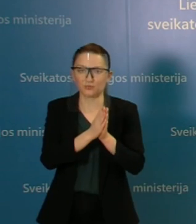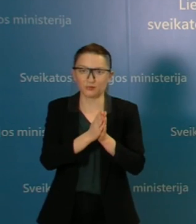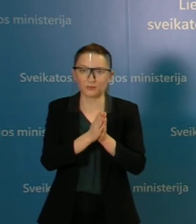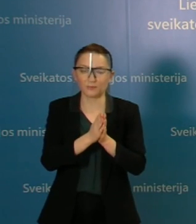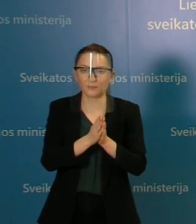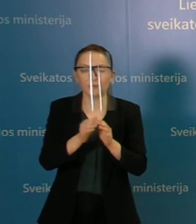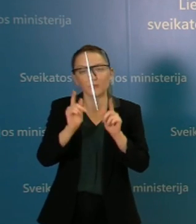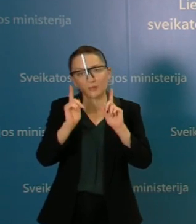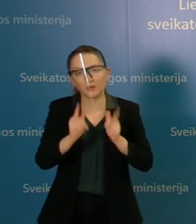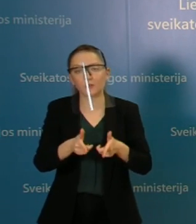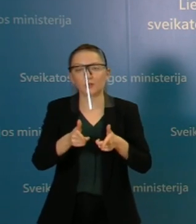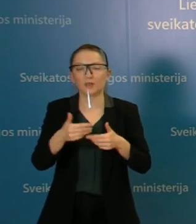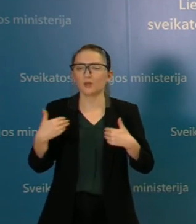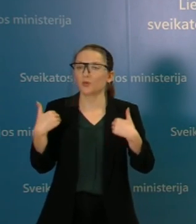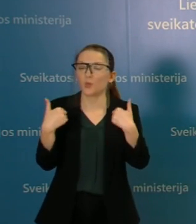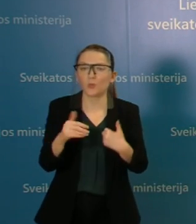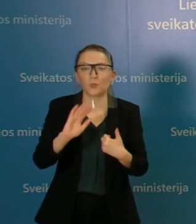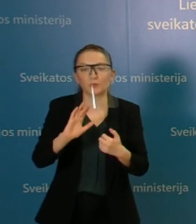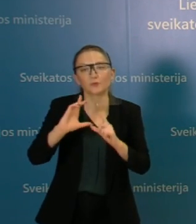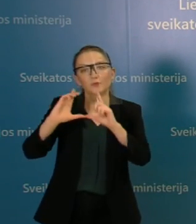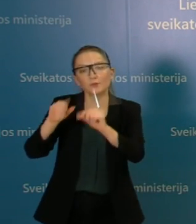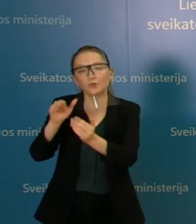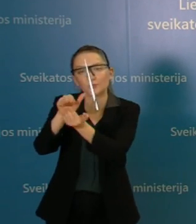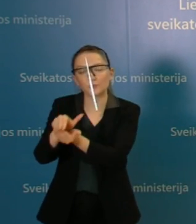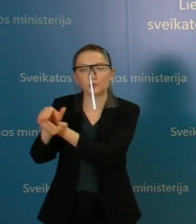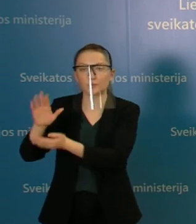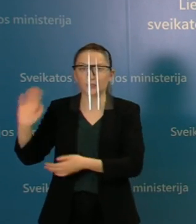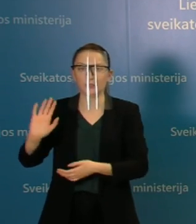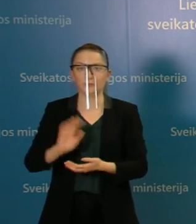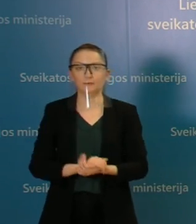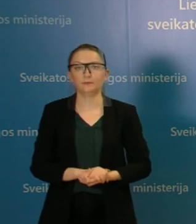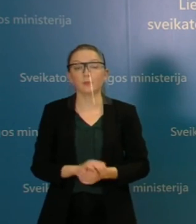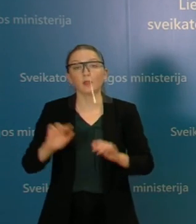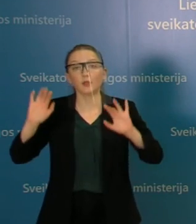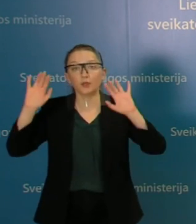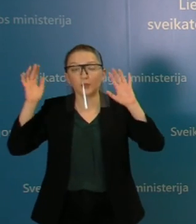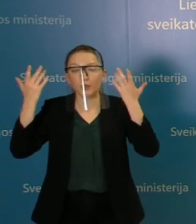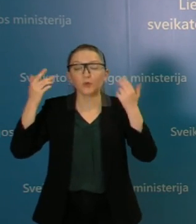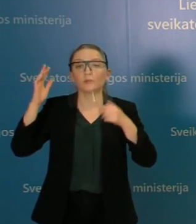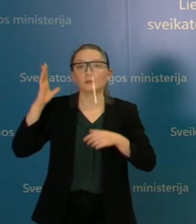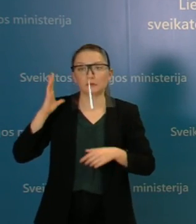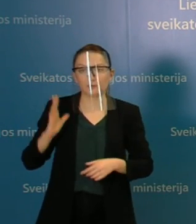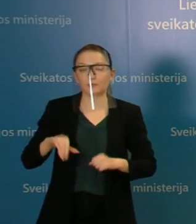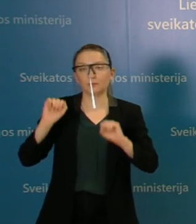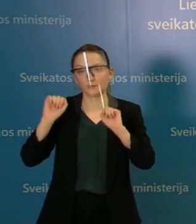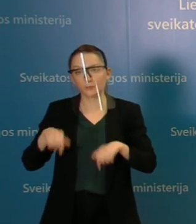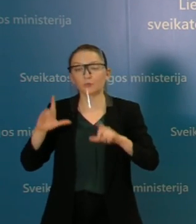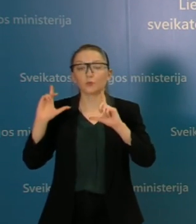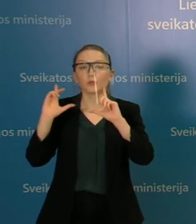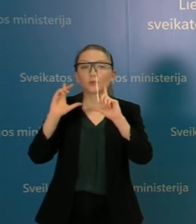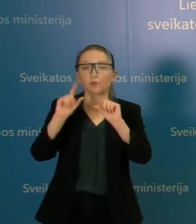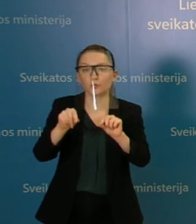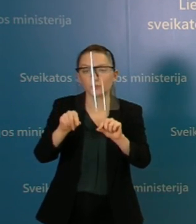asmenim tikrai primiktinai nerekomenduotina niekur vykti. Jeigu jau ir bus vis tik tai vykstama, tai